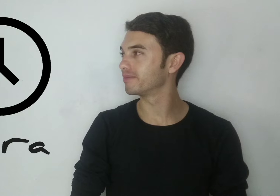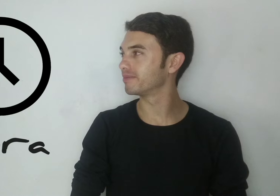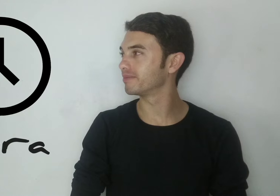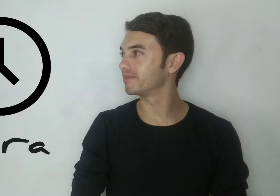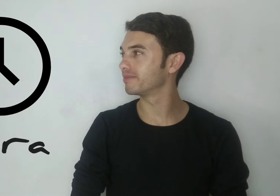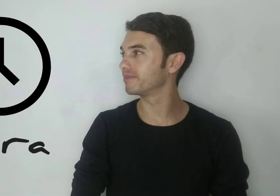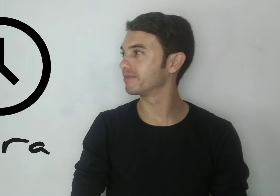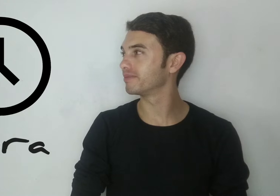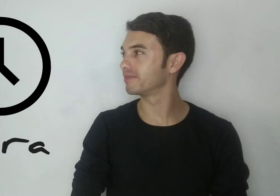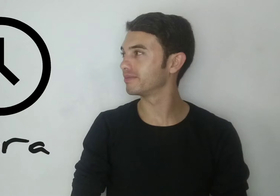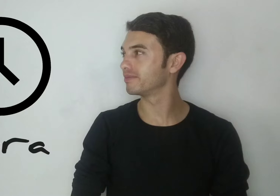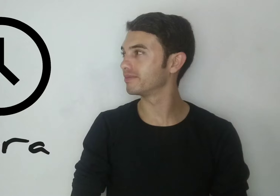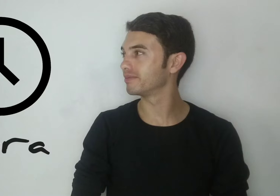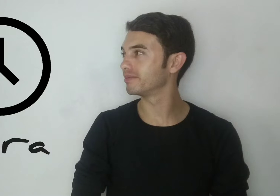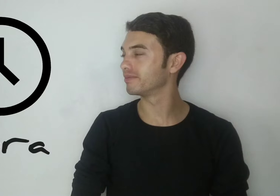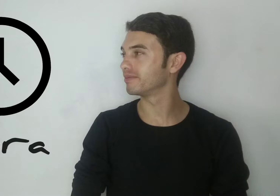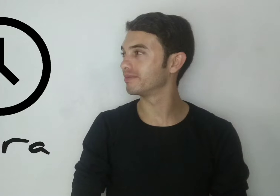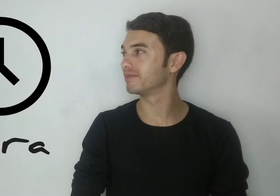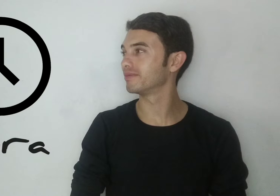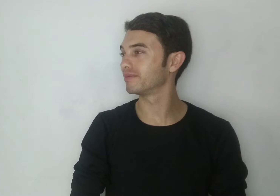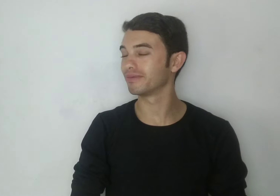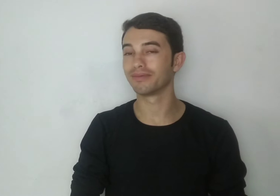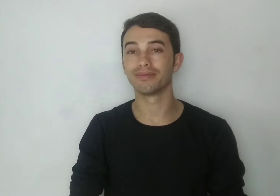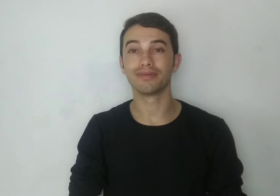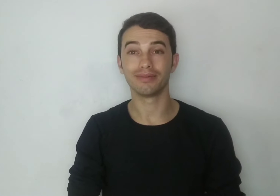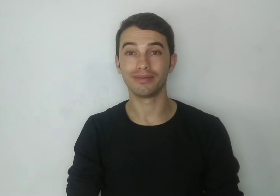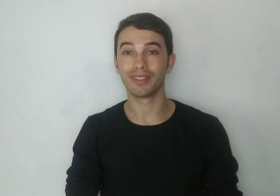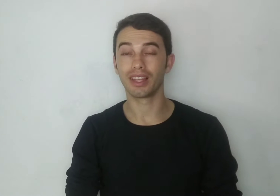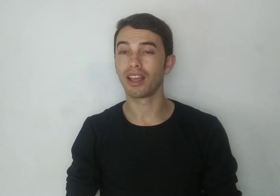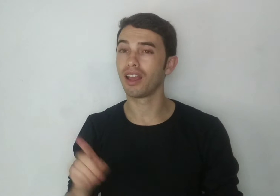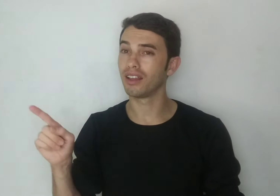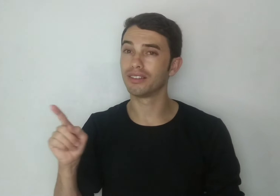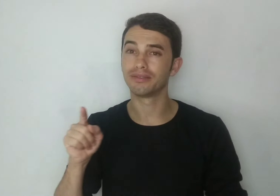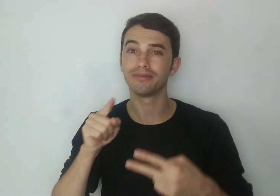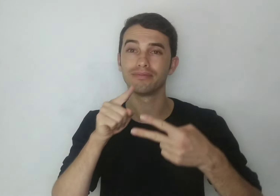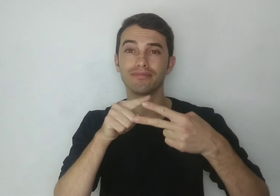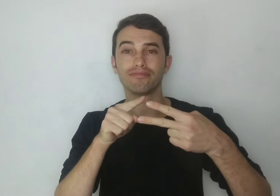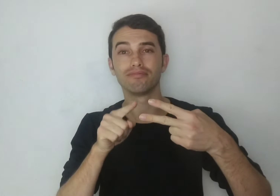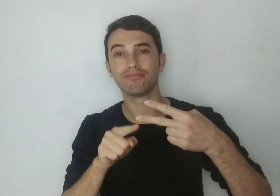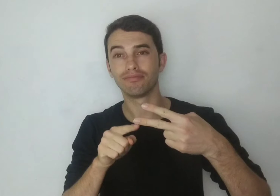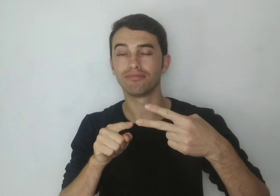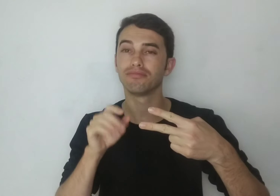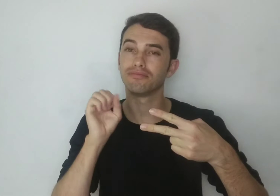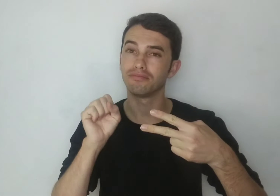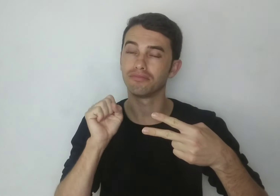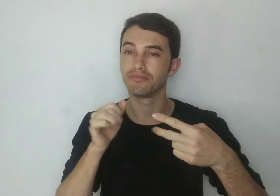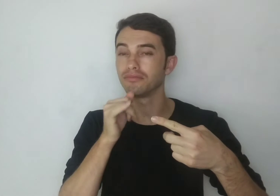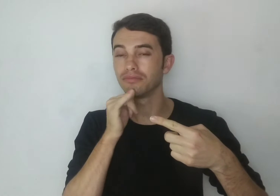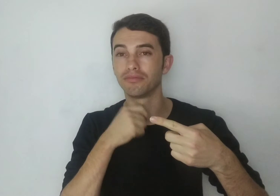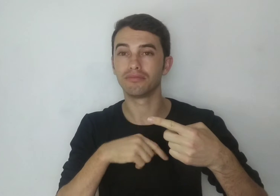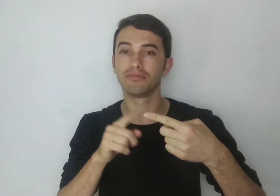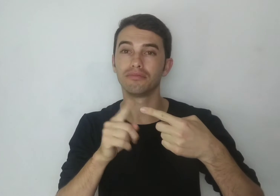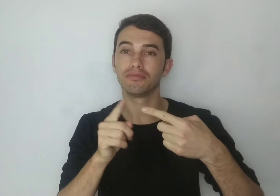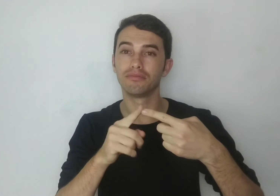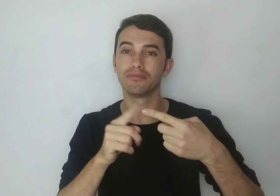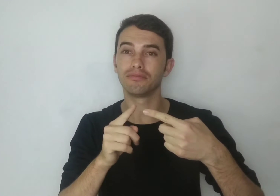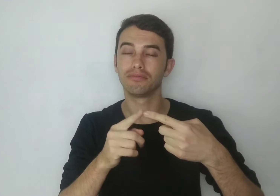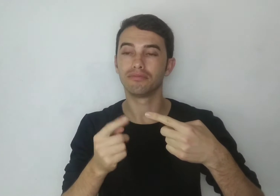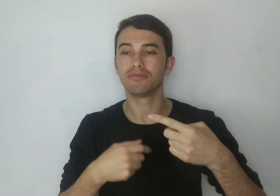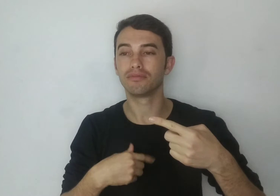hora, para fazer o sinal nós temos duas opções, o primeiro deles